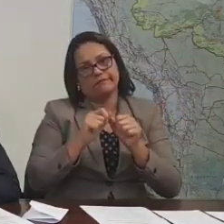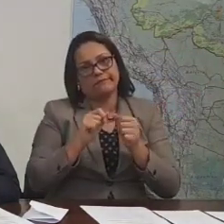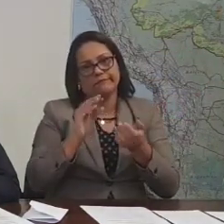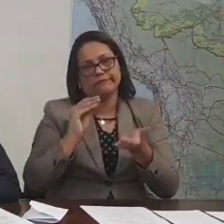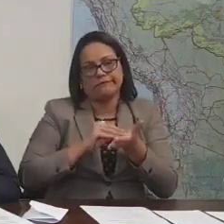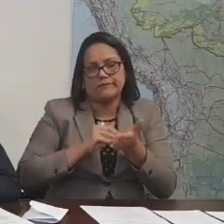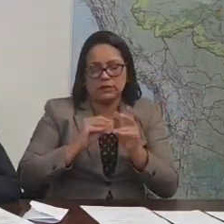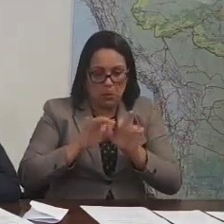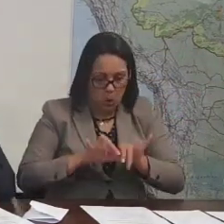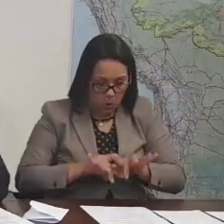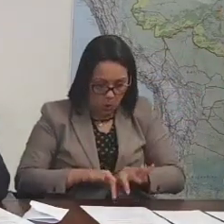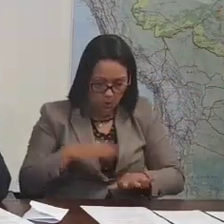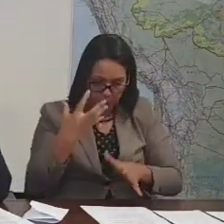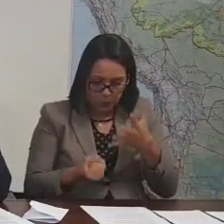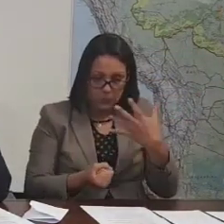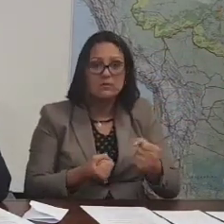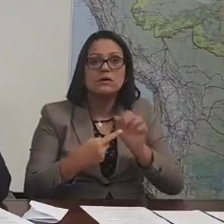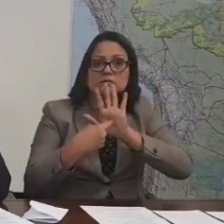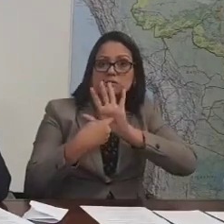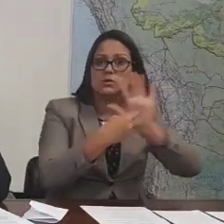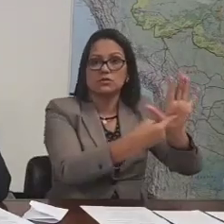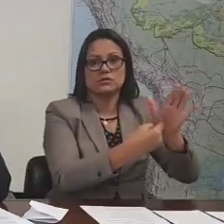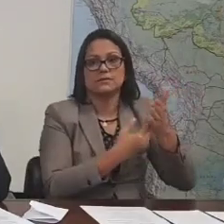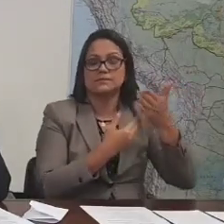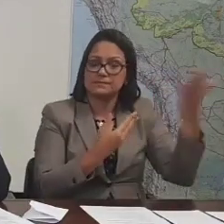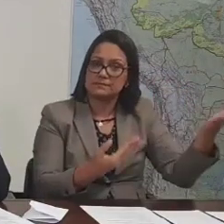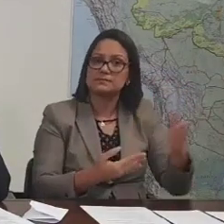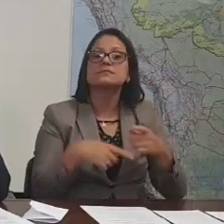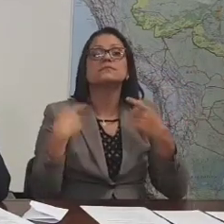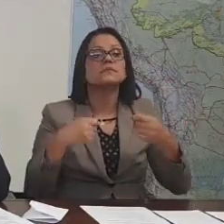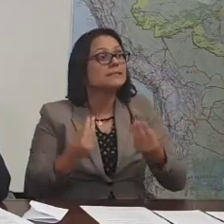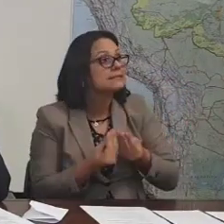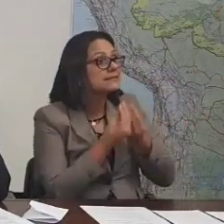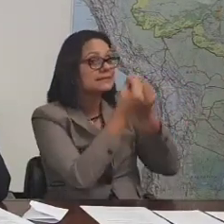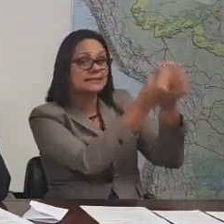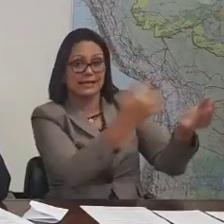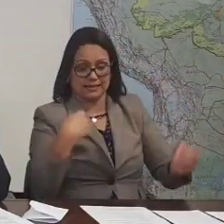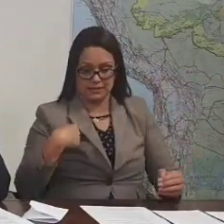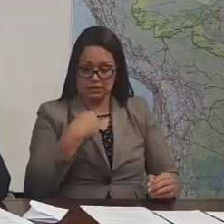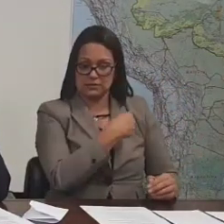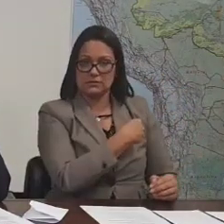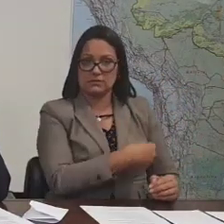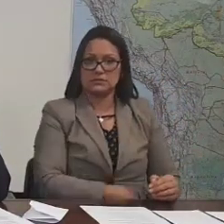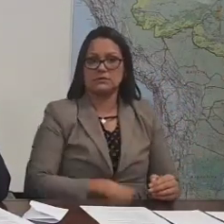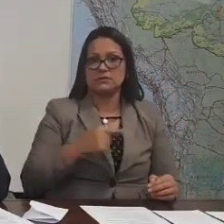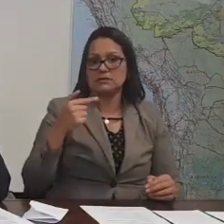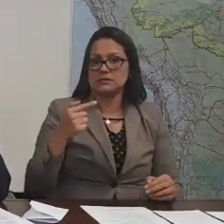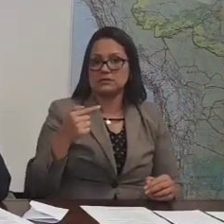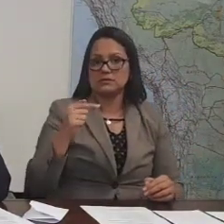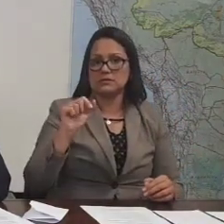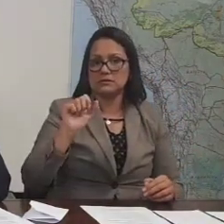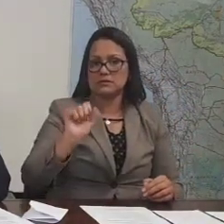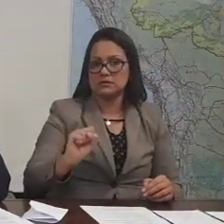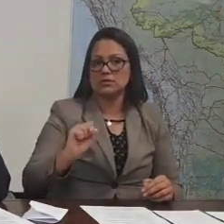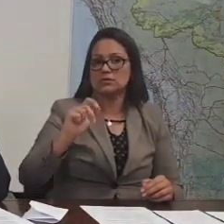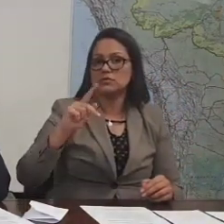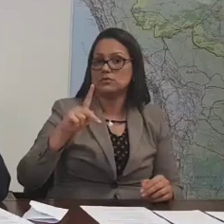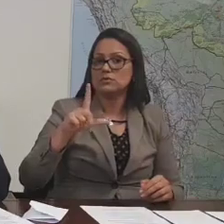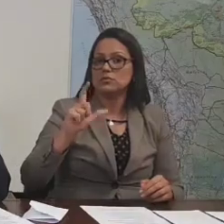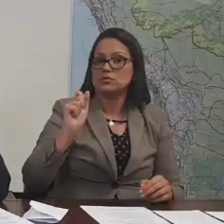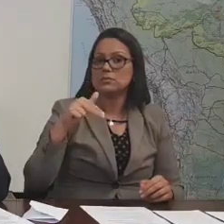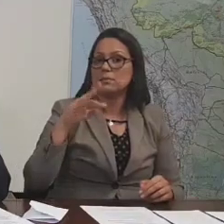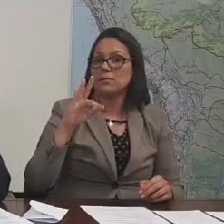também serão apresentadas. Nós devemos encaminhar para a China 78 plantas e, possivelmente, para a frente,